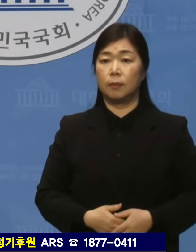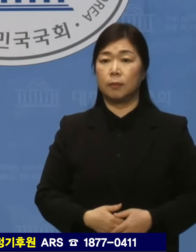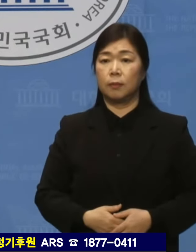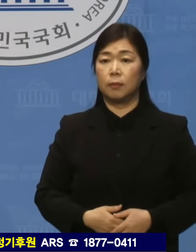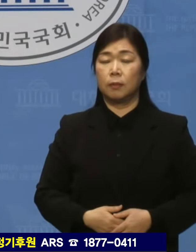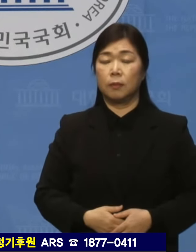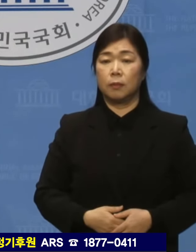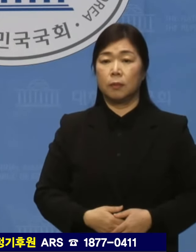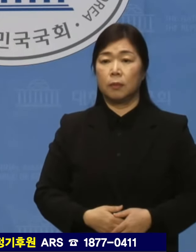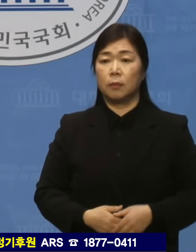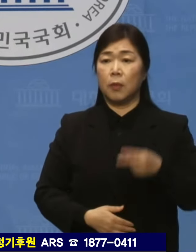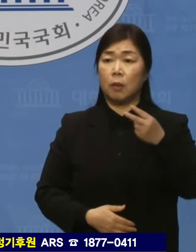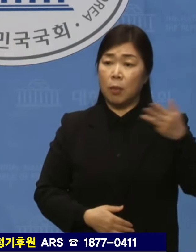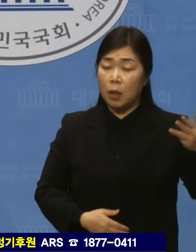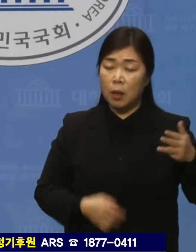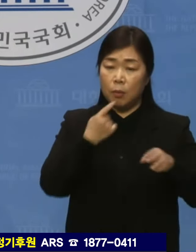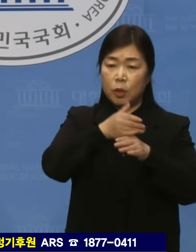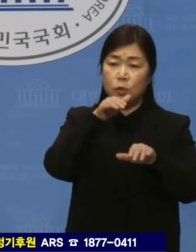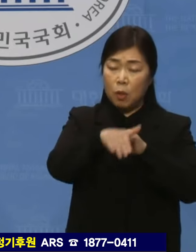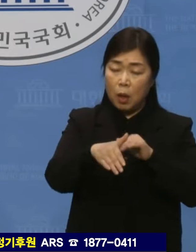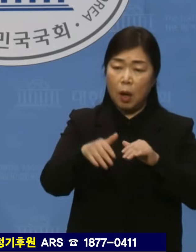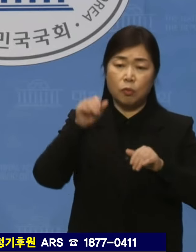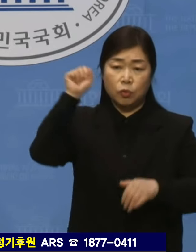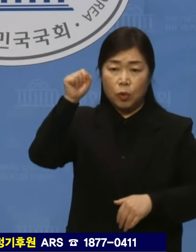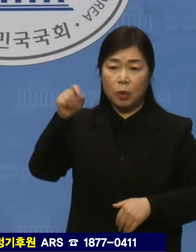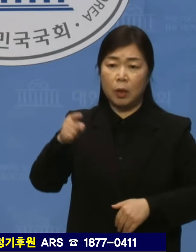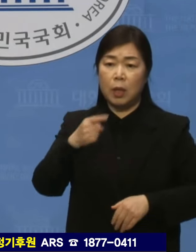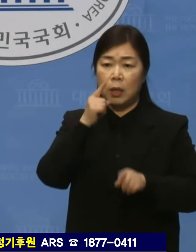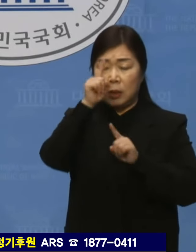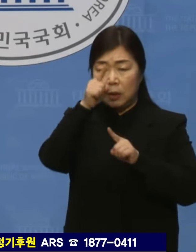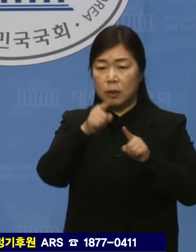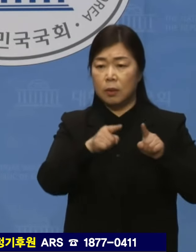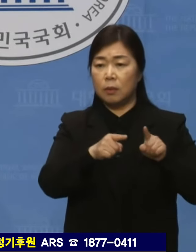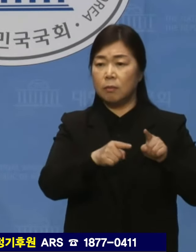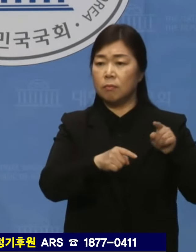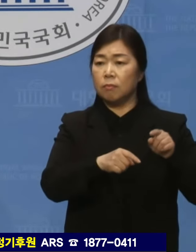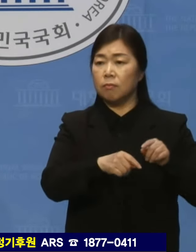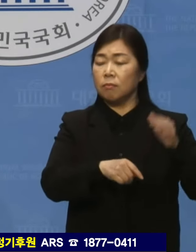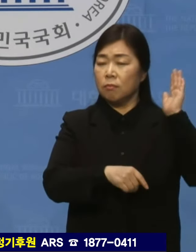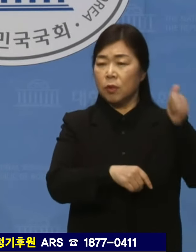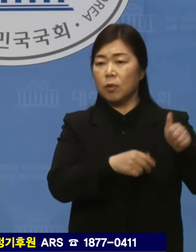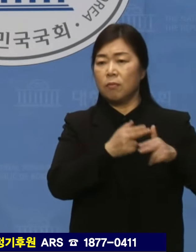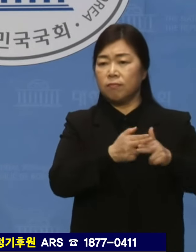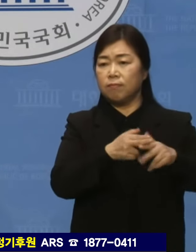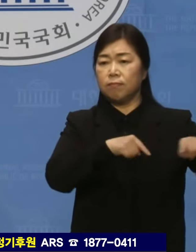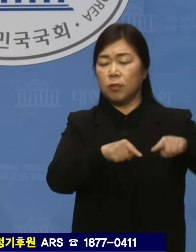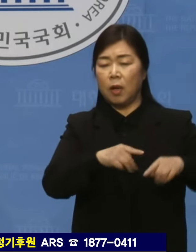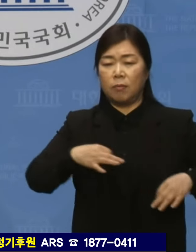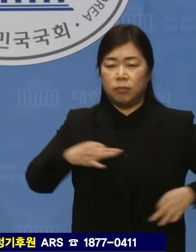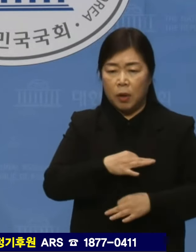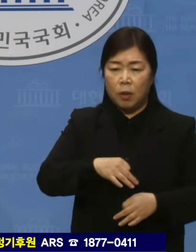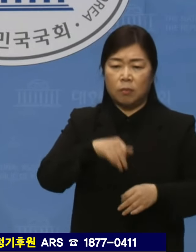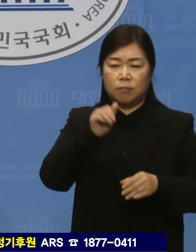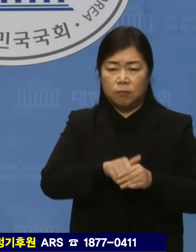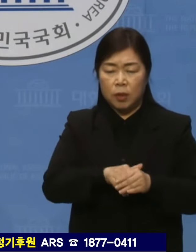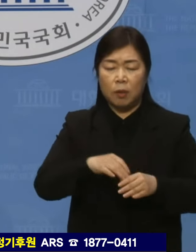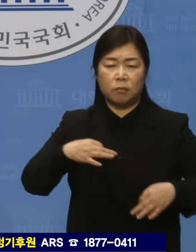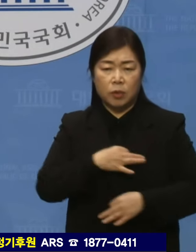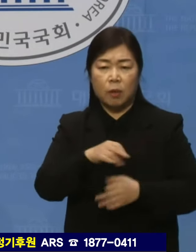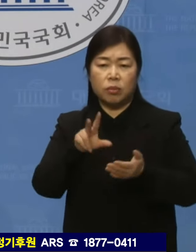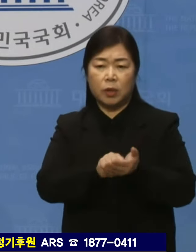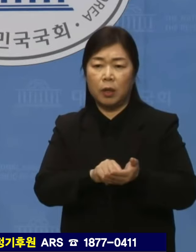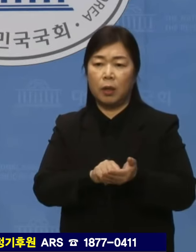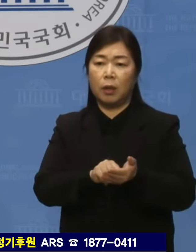228 민주운동은 이승만 독재정권이 국민위에 군림하며 민주주의를 억압하고 부정부패와 무능으로 민생을